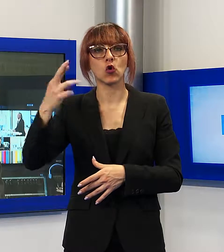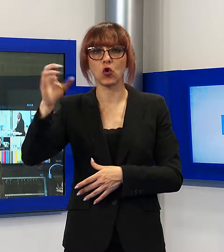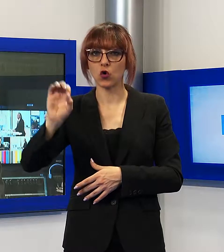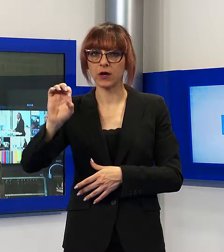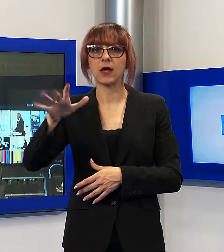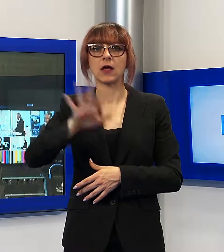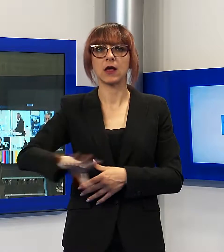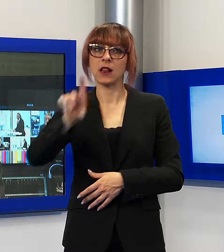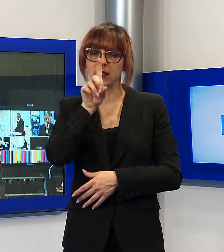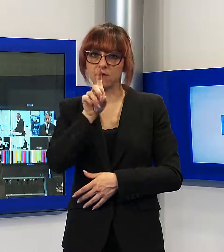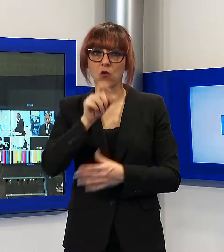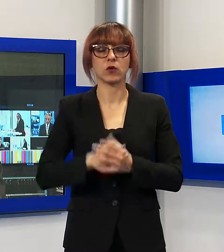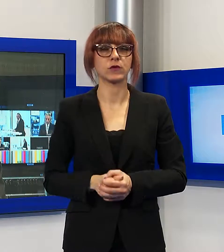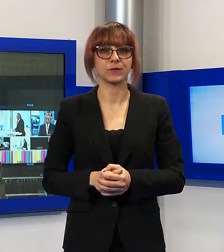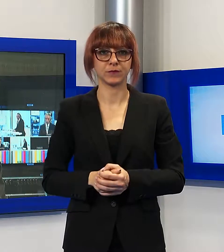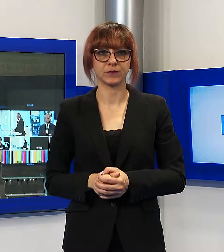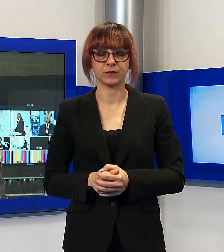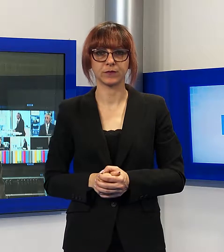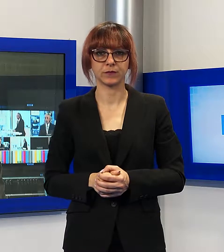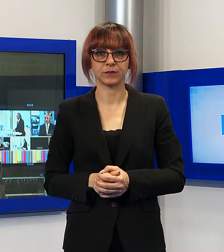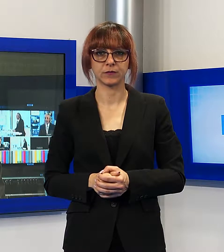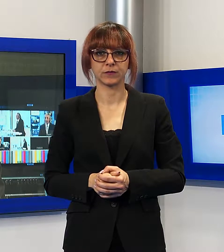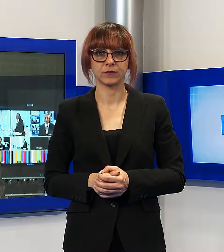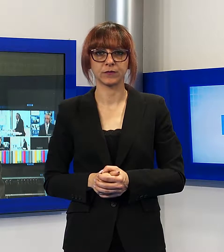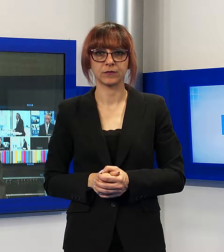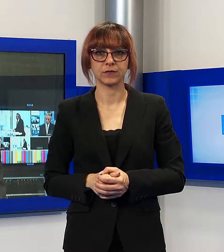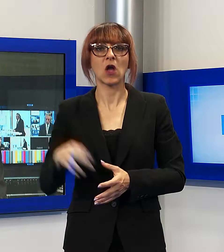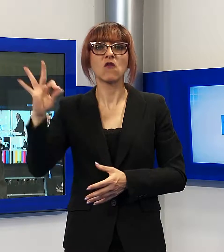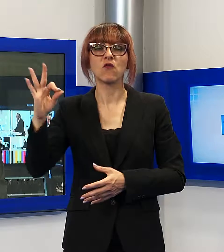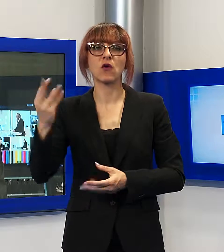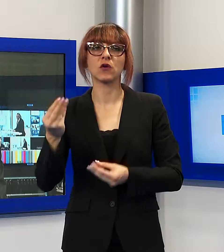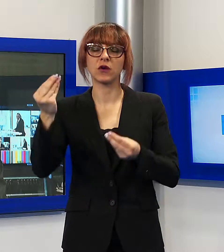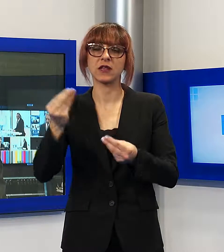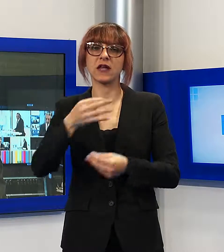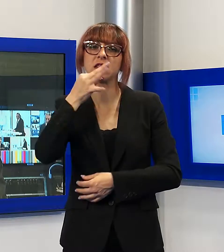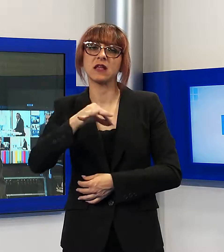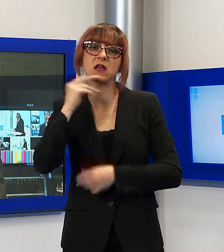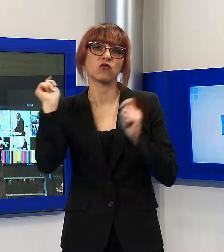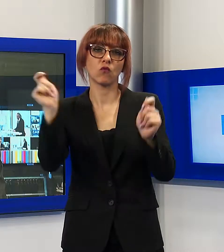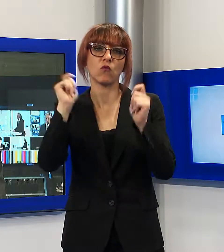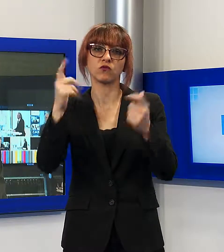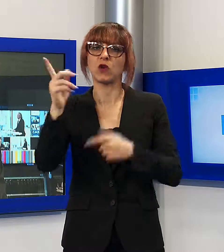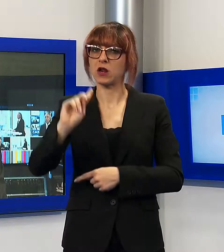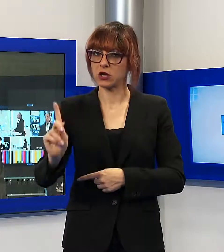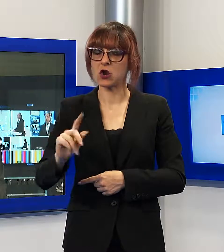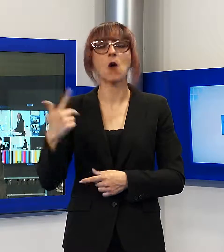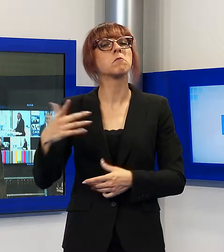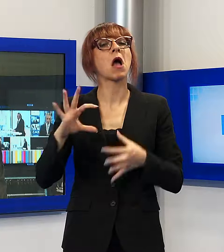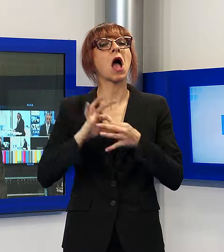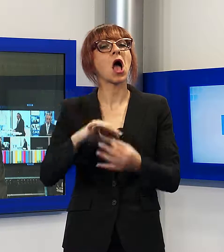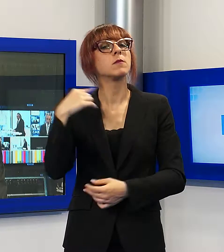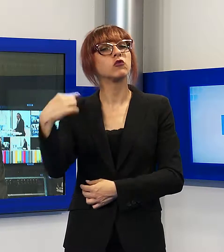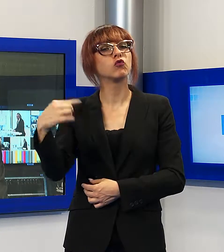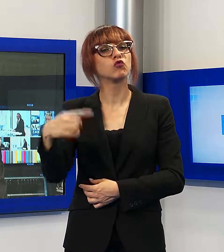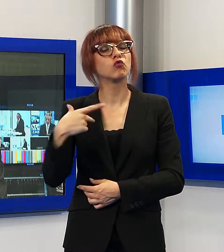a Livorno. Dalla Folgore non arrivano commenti ufficiali, ma tra i commilitoni e gli ufficiali della caserma Vannucci dopo una prima fase di